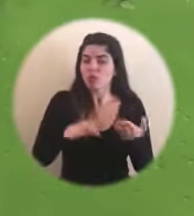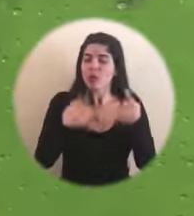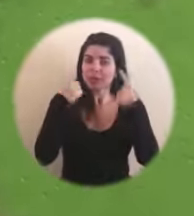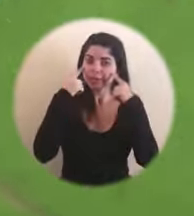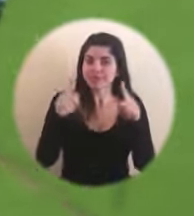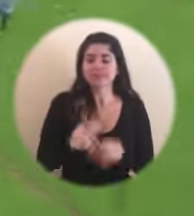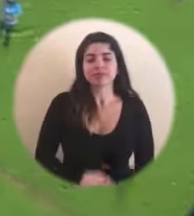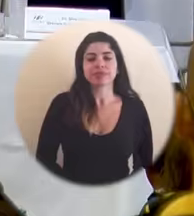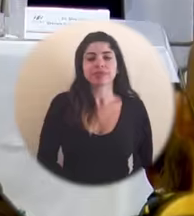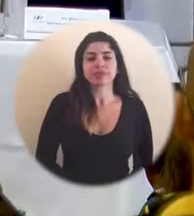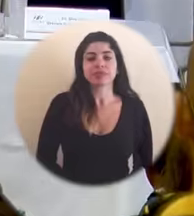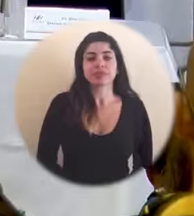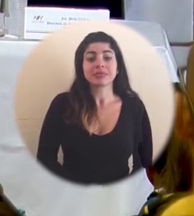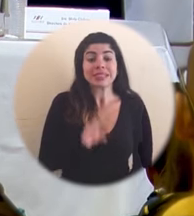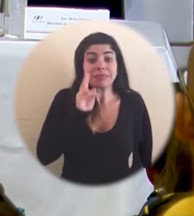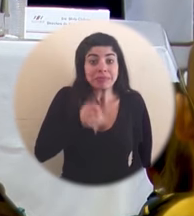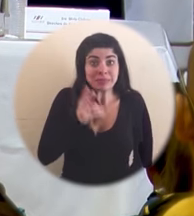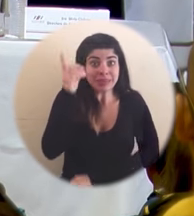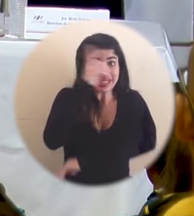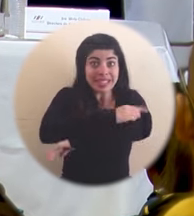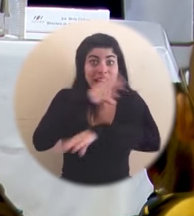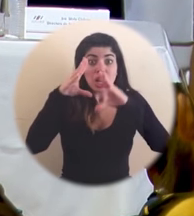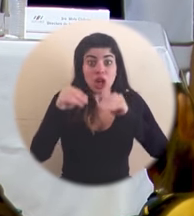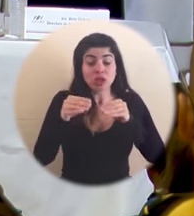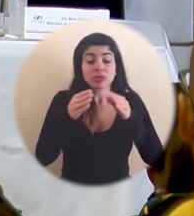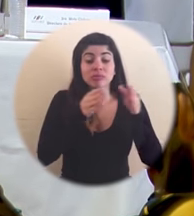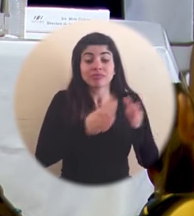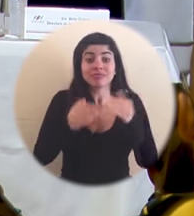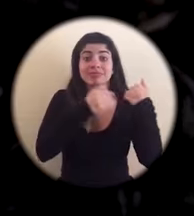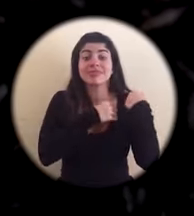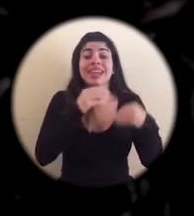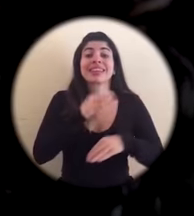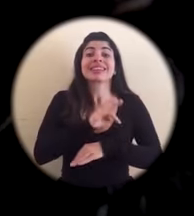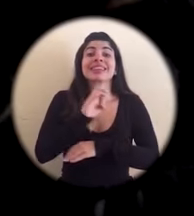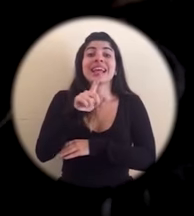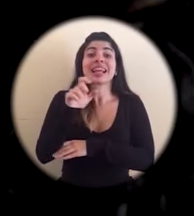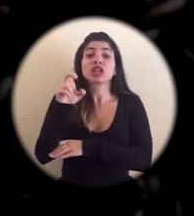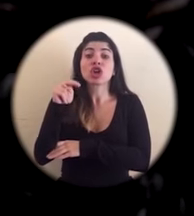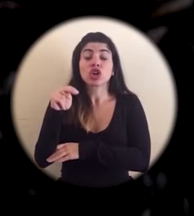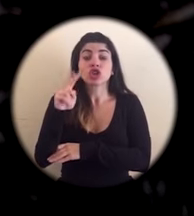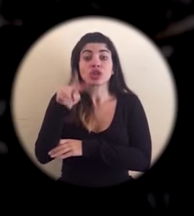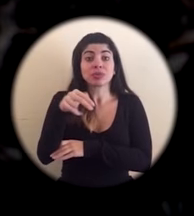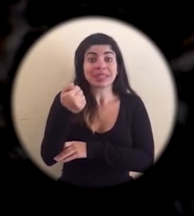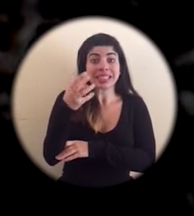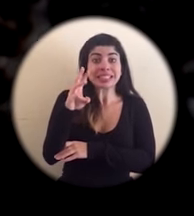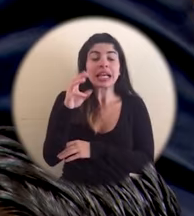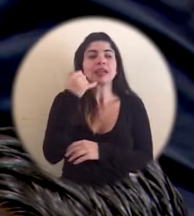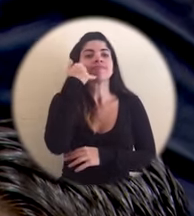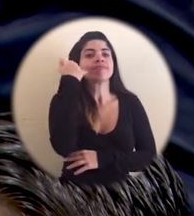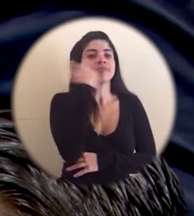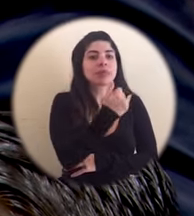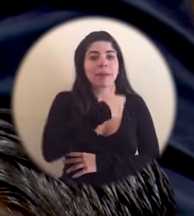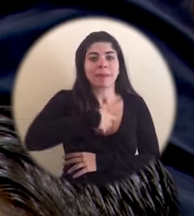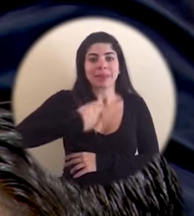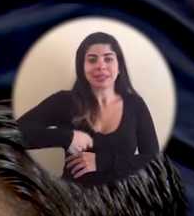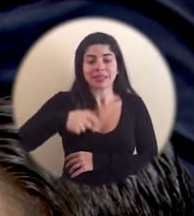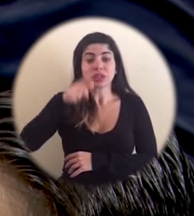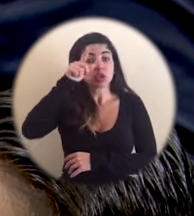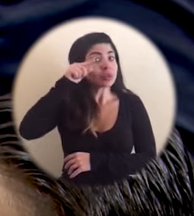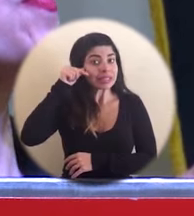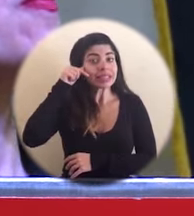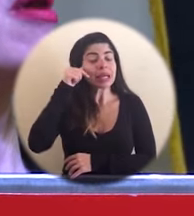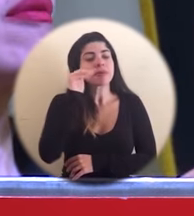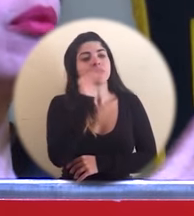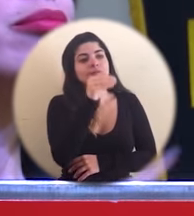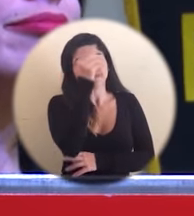vida. Esa misma noche, los organizadores de la Teletón 2016 contactaron al presidente Luis Guillermo Solís